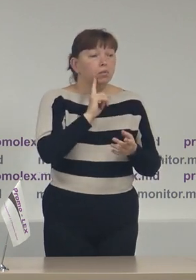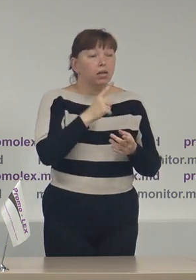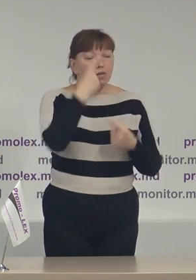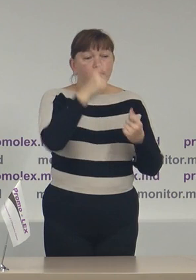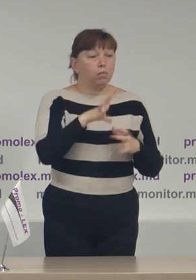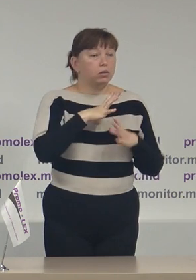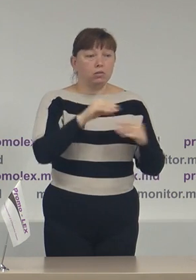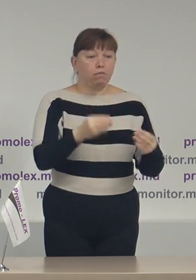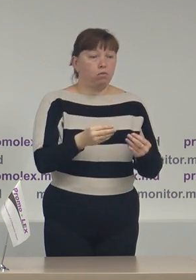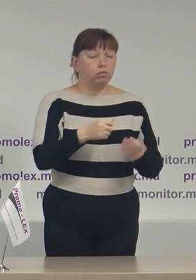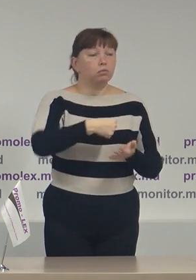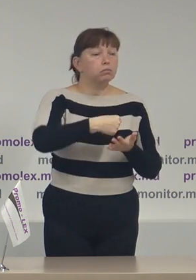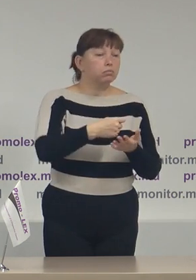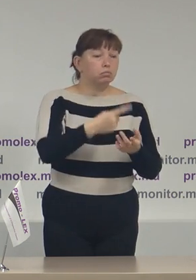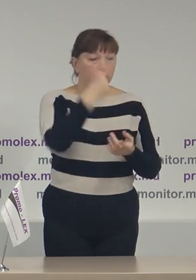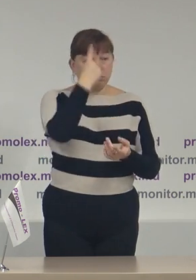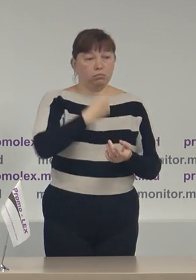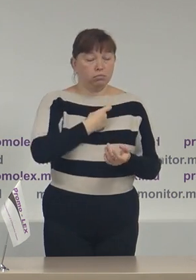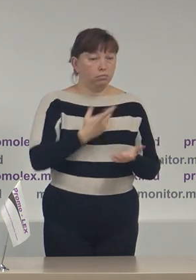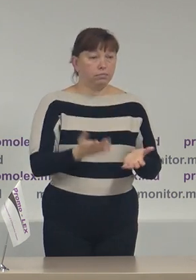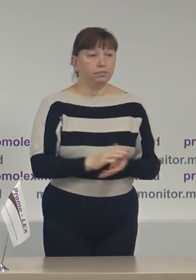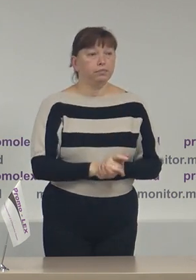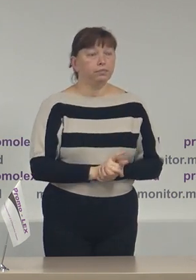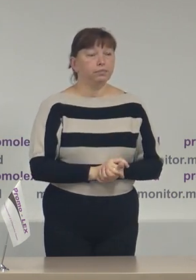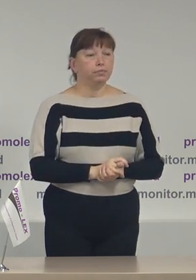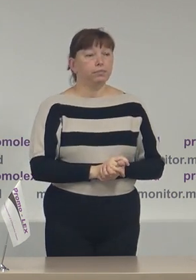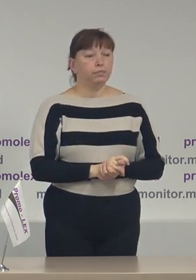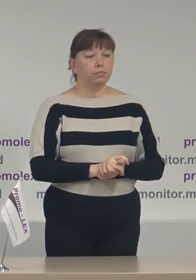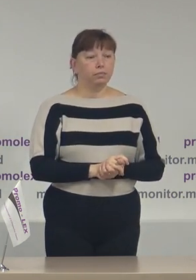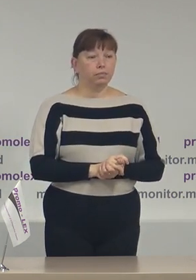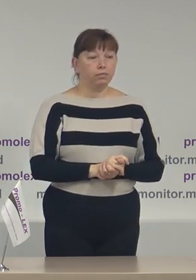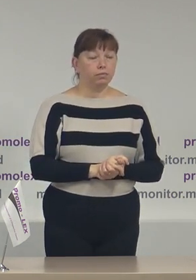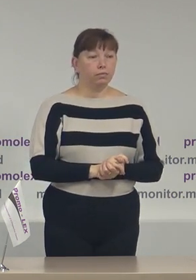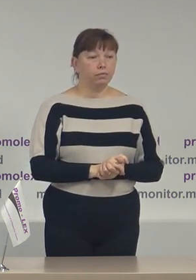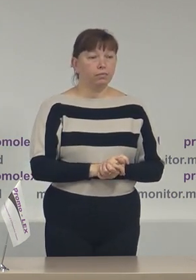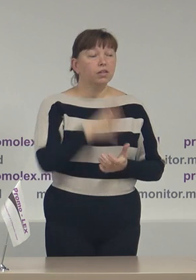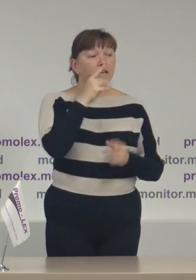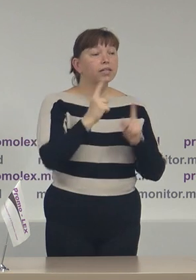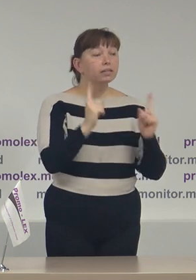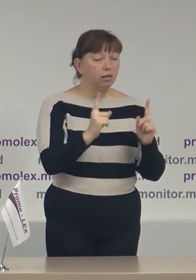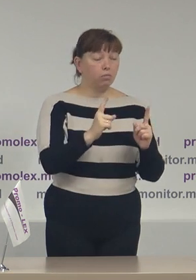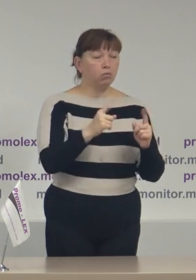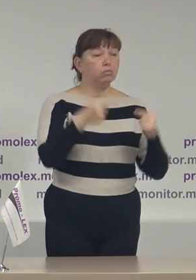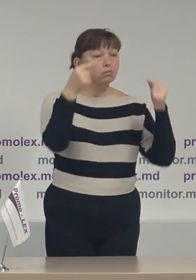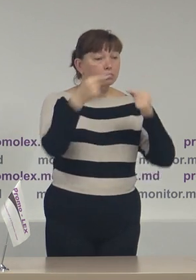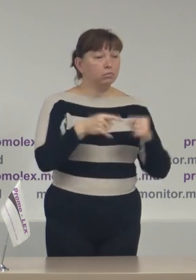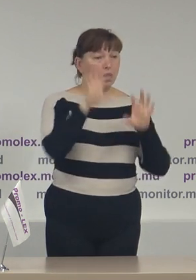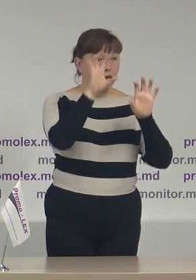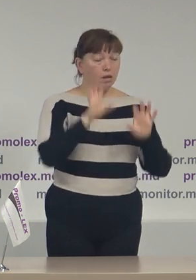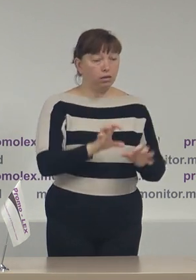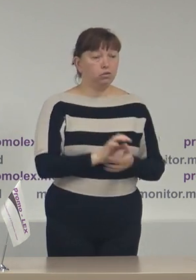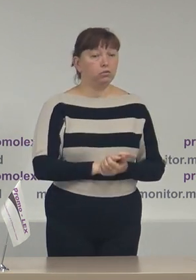fost adoptate sau nu au fost adoptate hotărârile corespunzătoare în termenul prevăzut de lege și